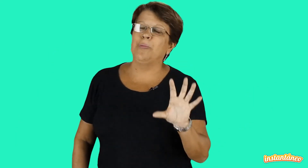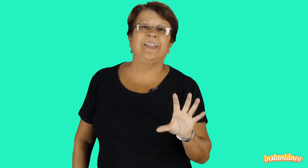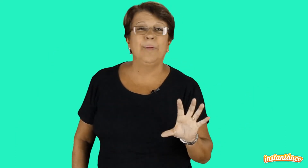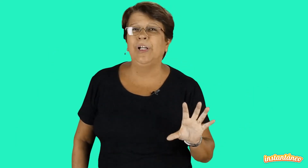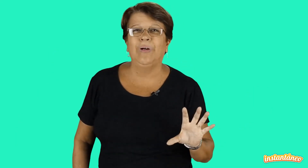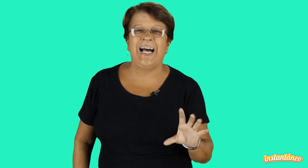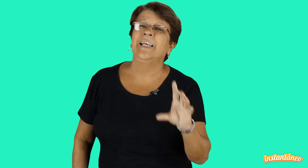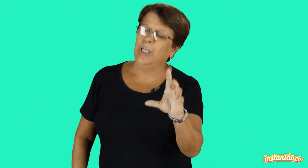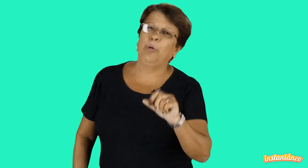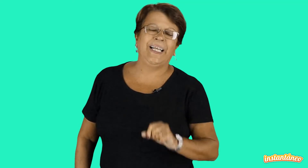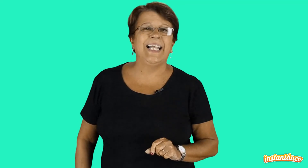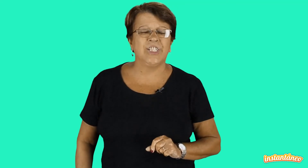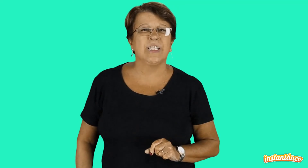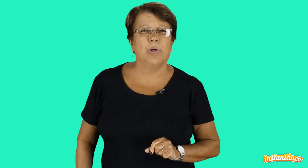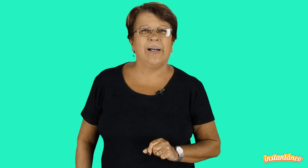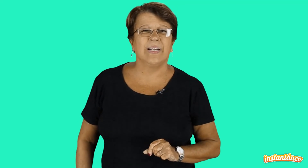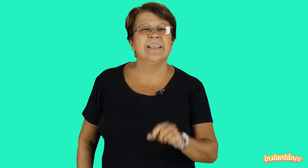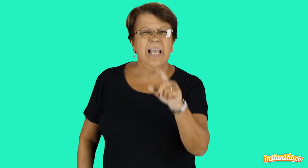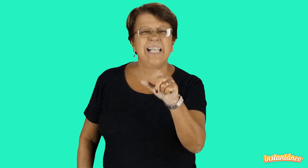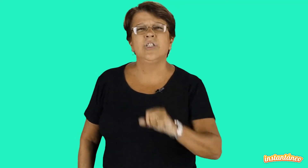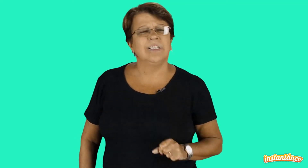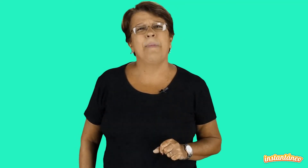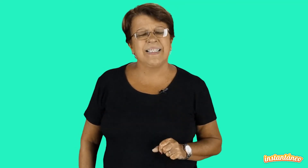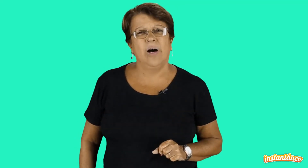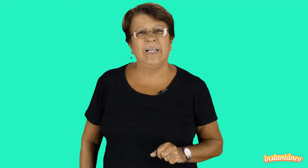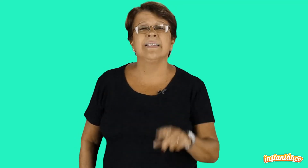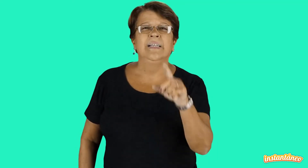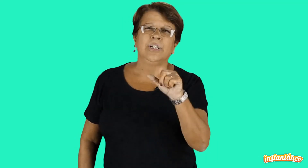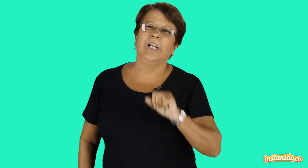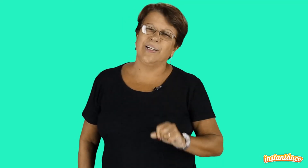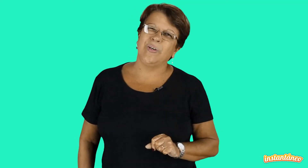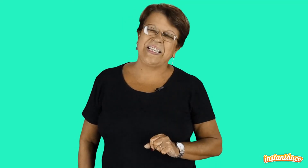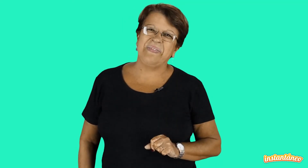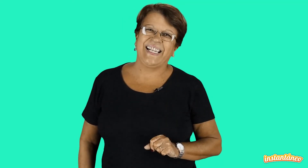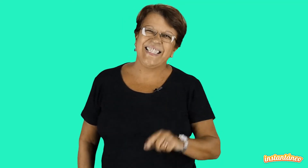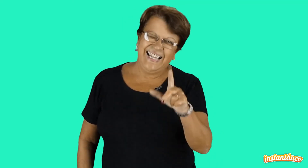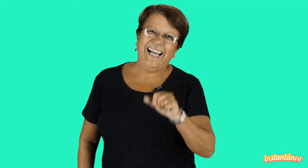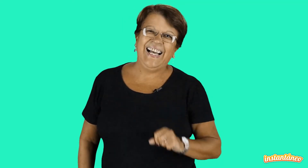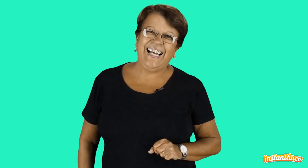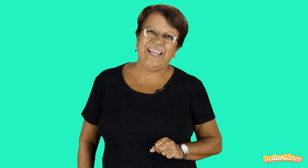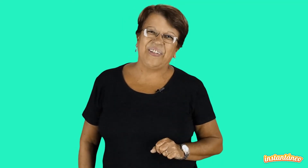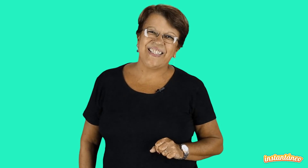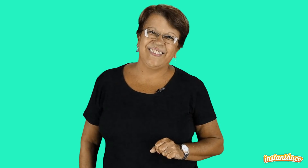geometria molecular e polaridade das moléculas. Assiste as demais aulas de Ligações Químicas. Até a próxima!